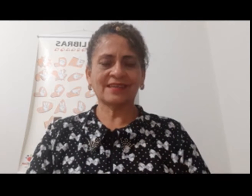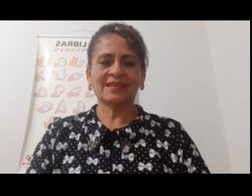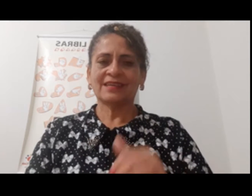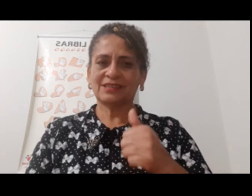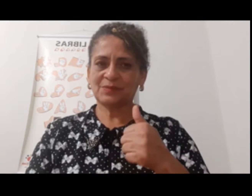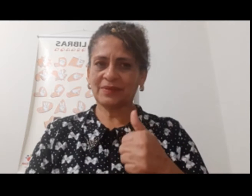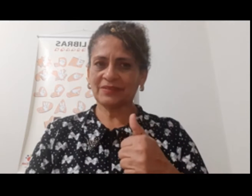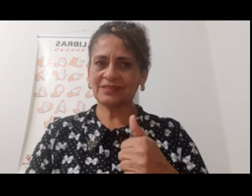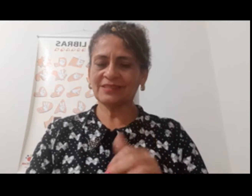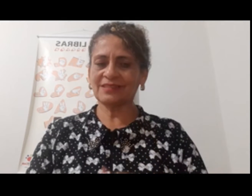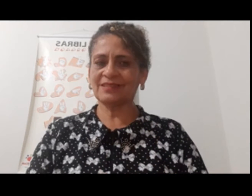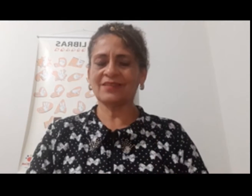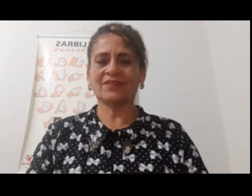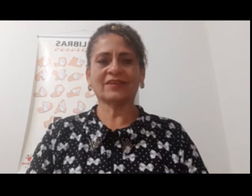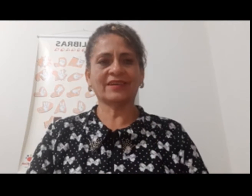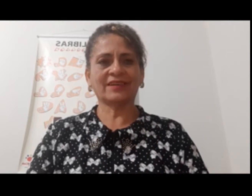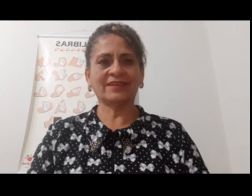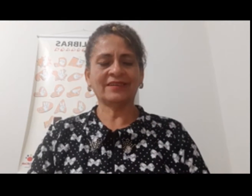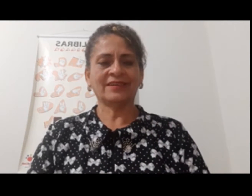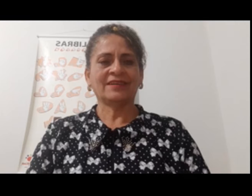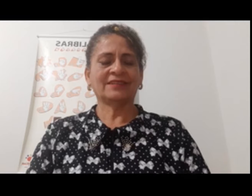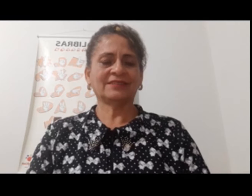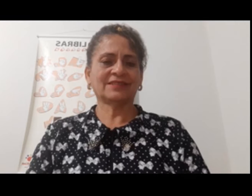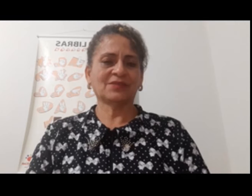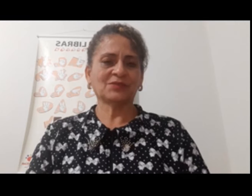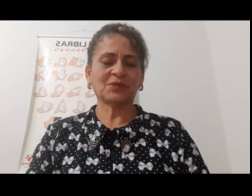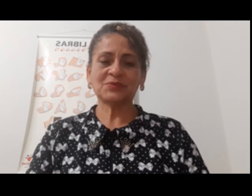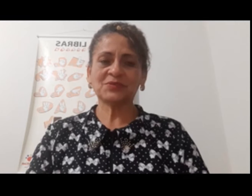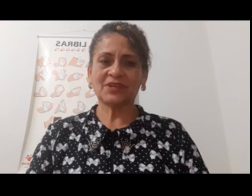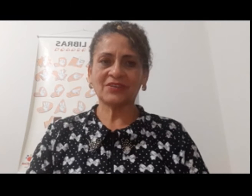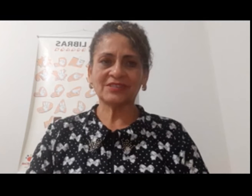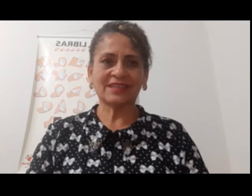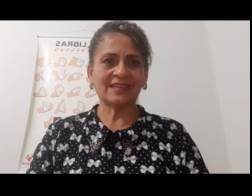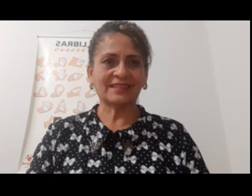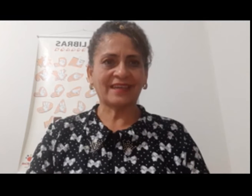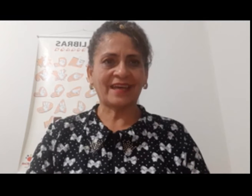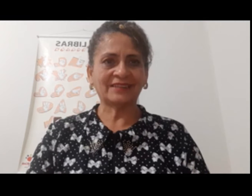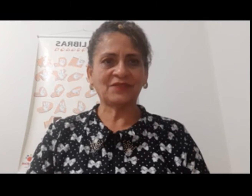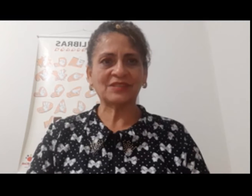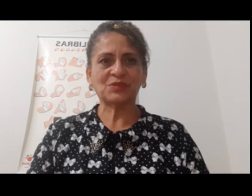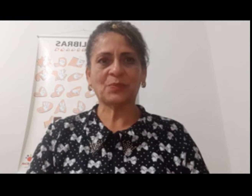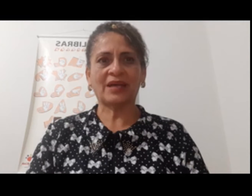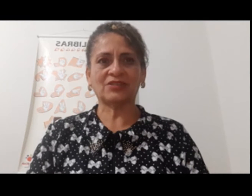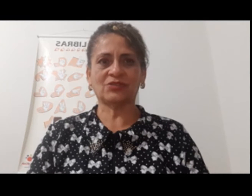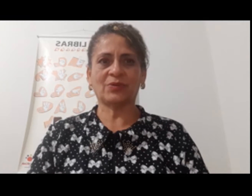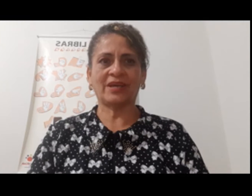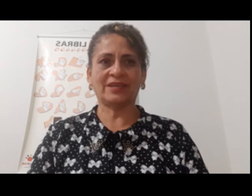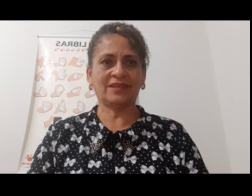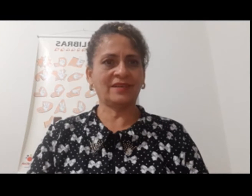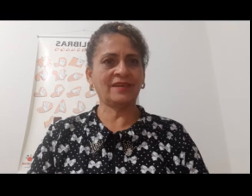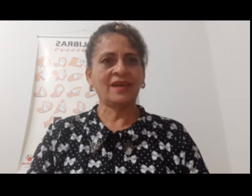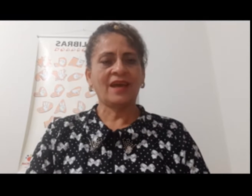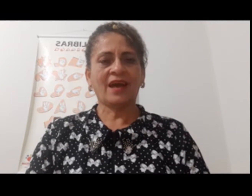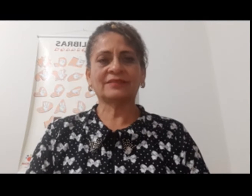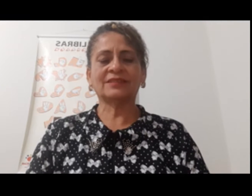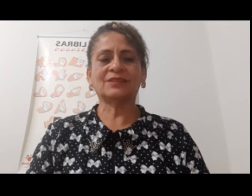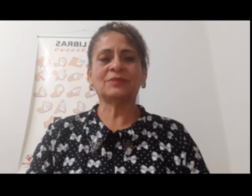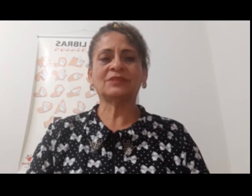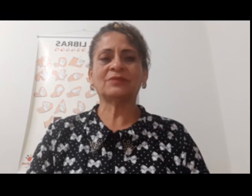casa? Espero que sim, ok? Então, sou a professora Rosilene Andrade, faço parte do AEE